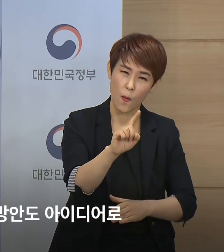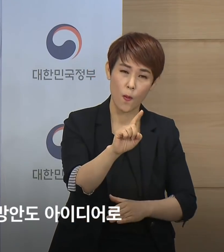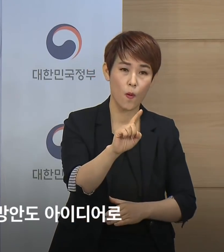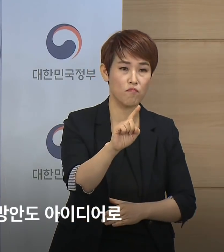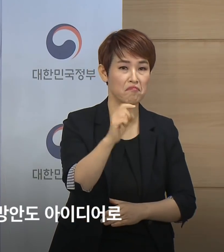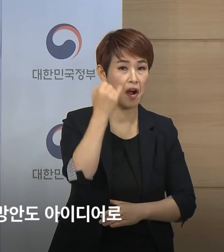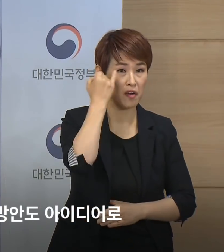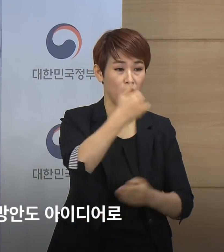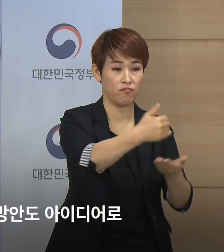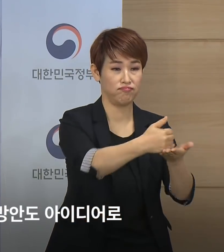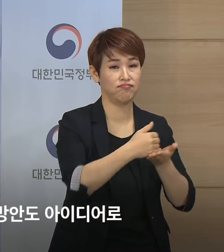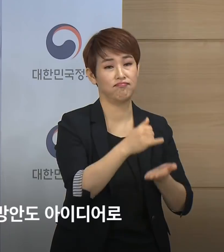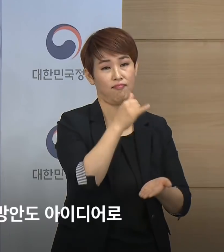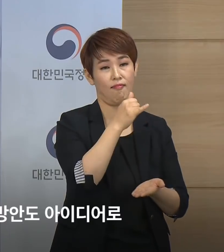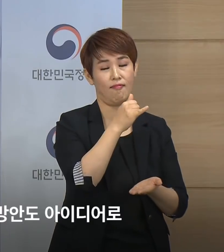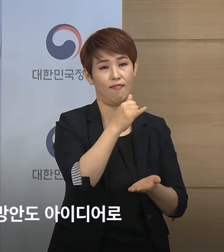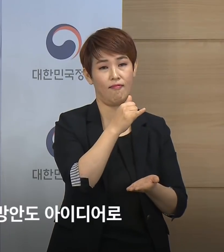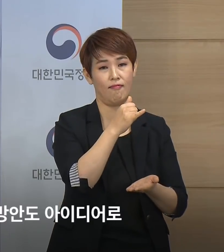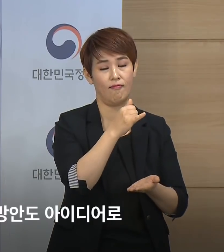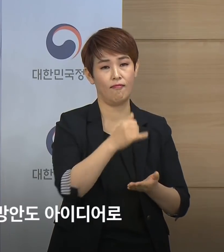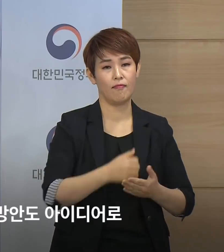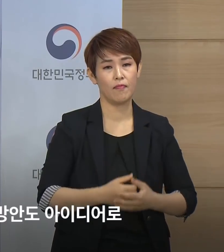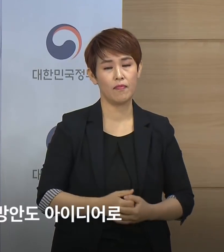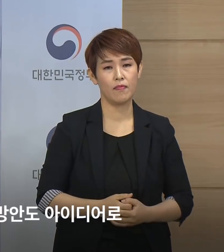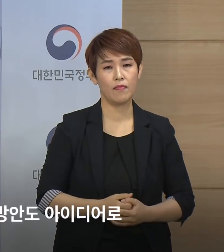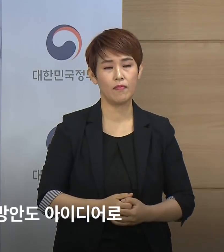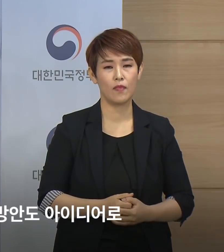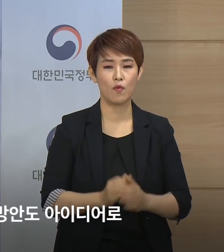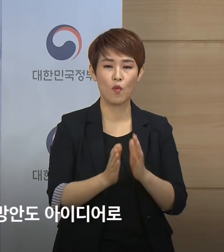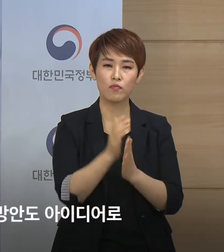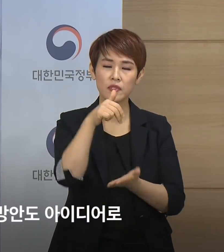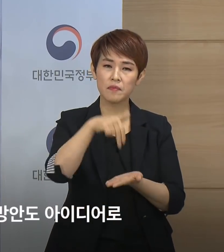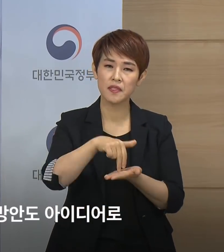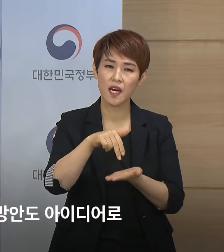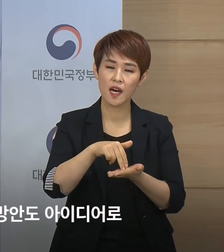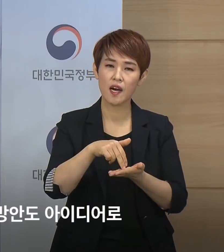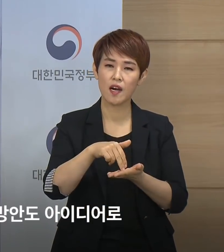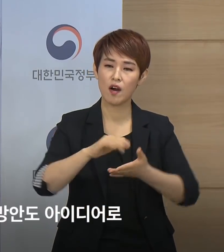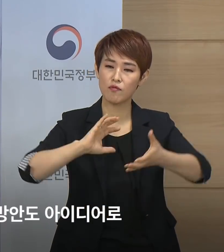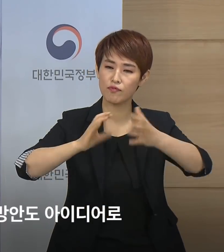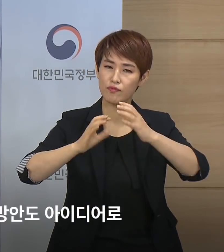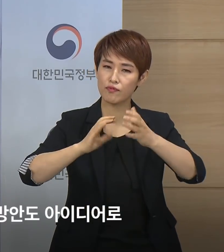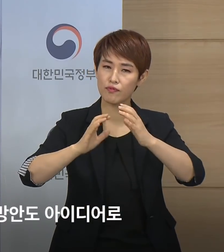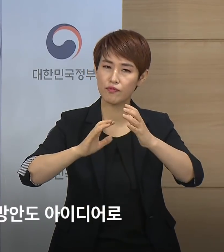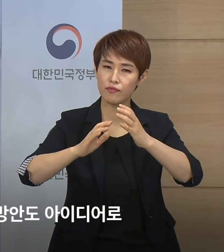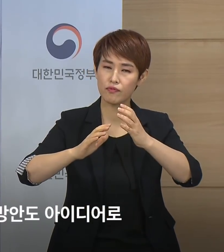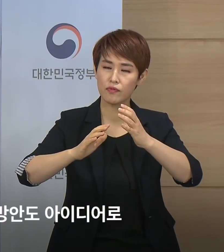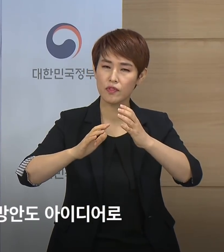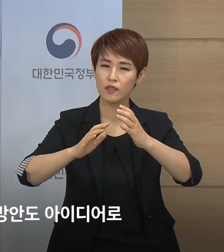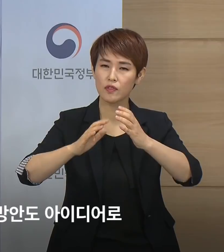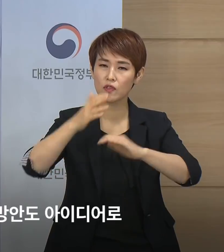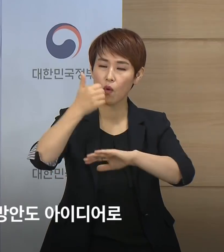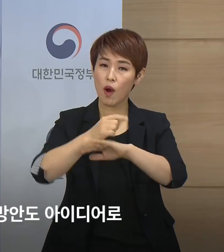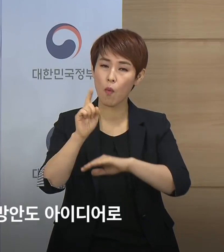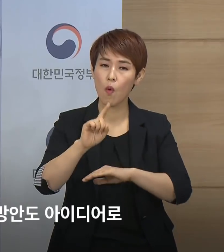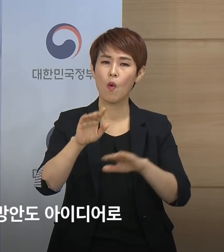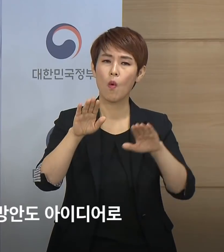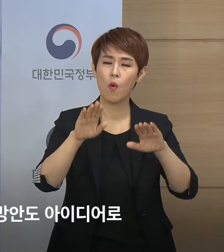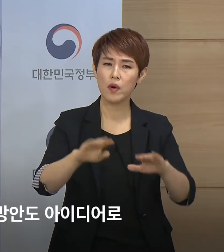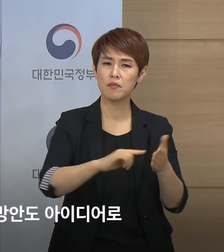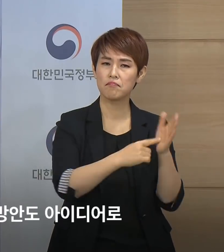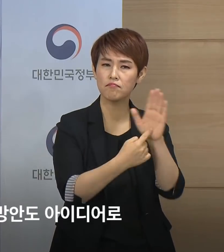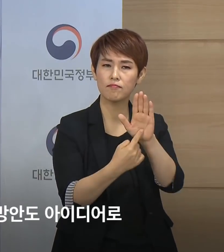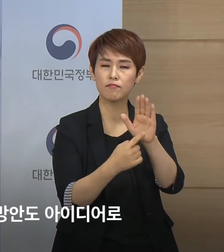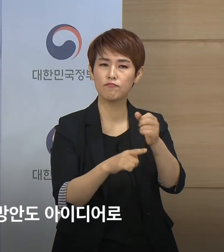나왔다고 말씀해 준 적이 있습니다. 중대본에선 어떤 논의가 있었고 어떤 판단에 따라 오늘과 같이